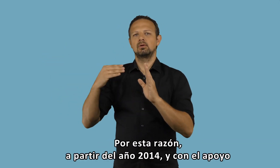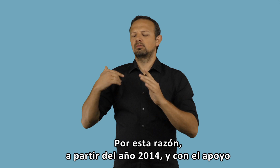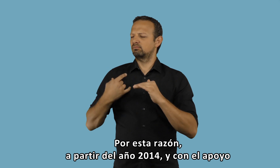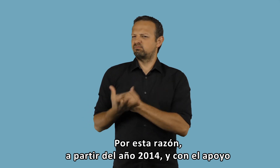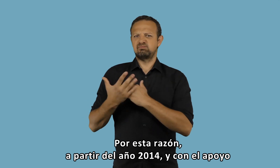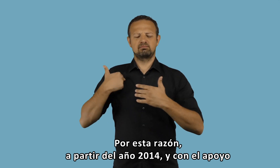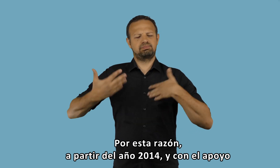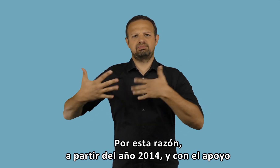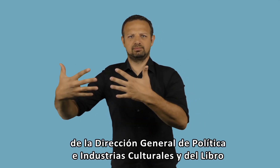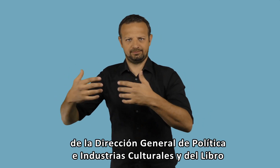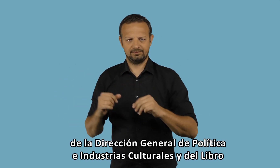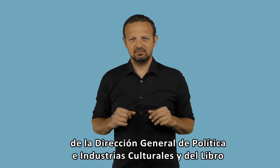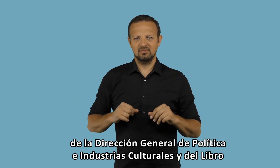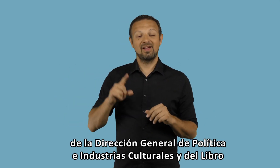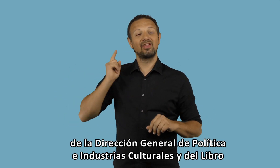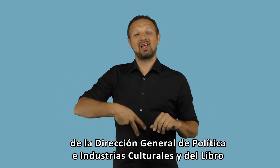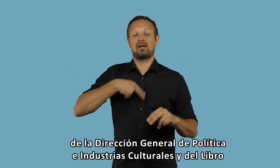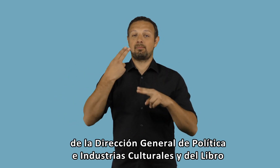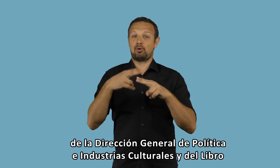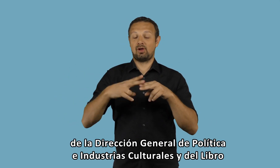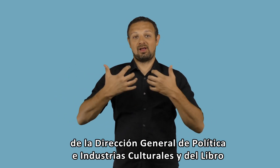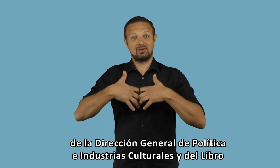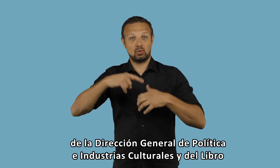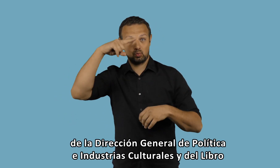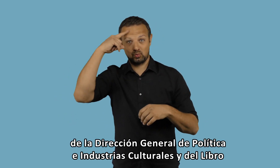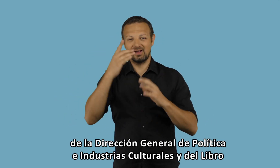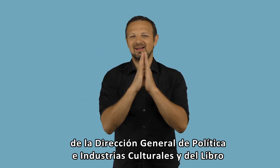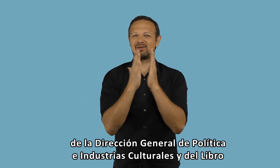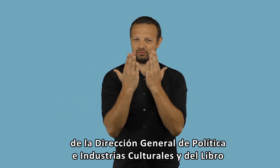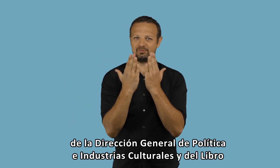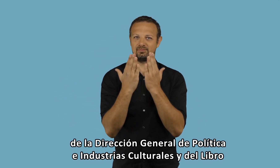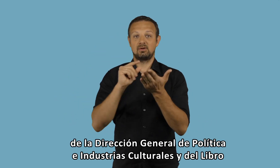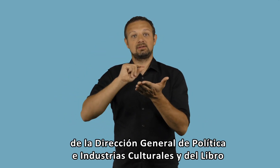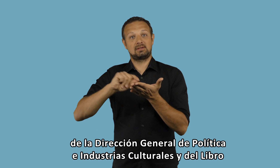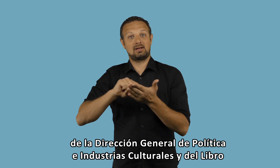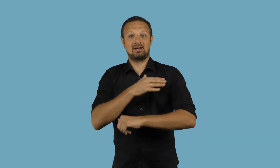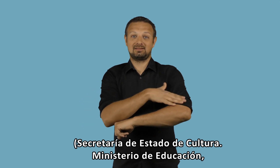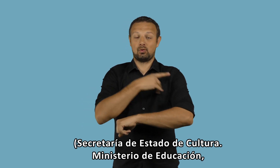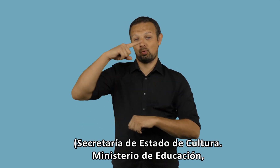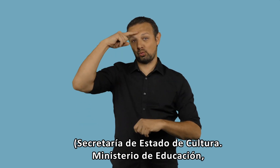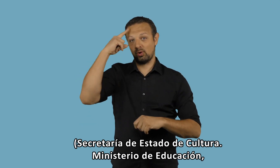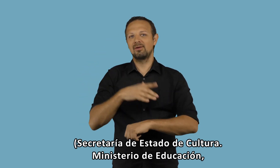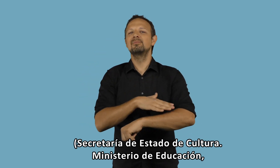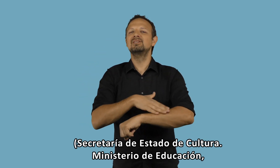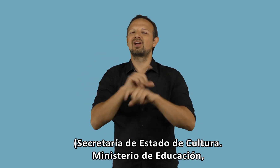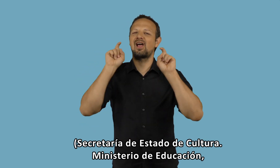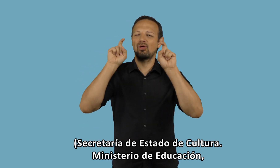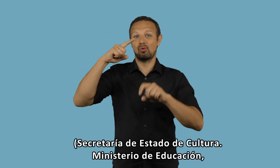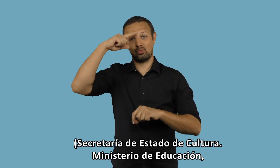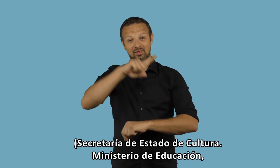2014 y con el apoyo de la Dirección General de Política e Industrias Culturales y del Libro Secretaría de Estado de